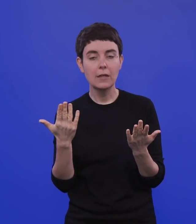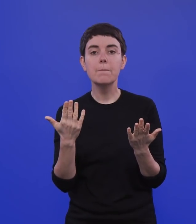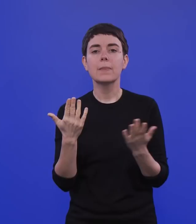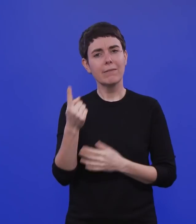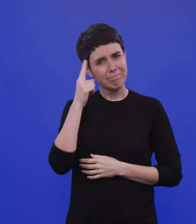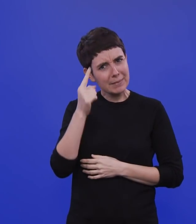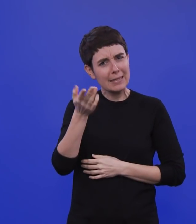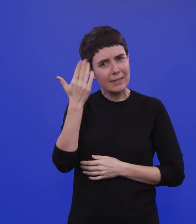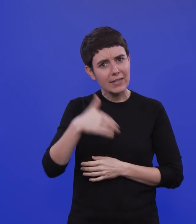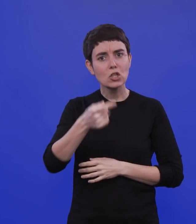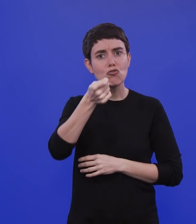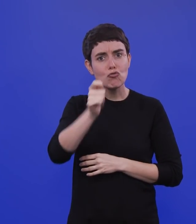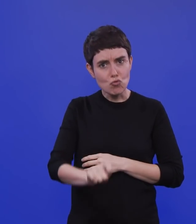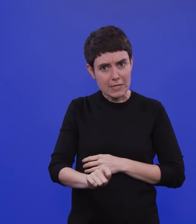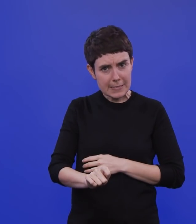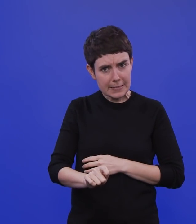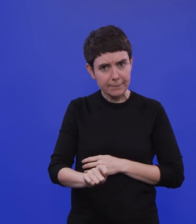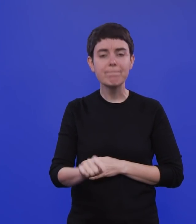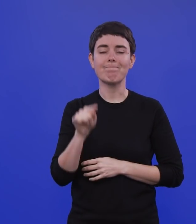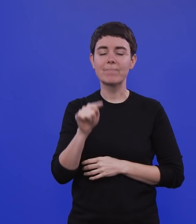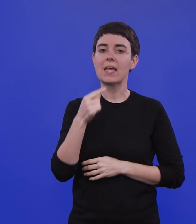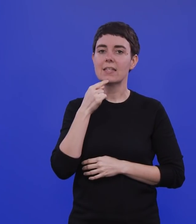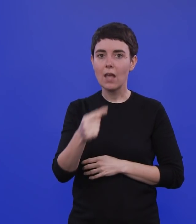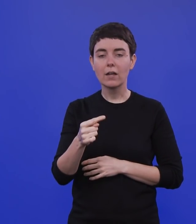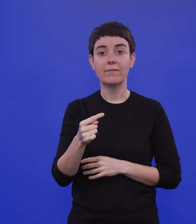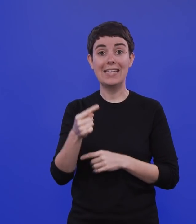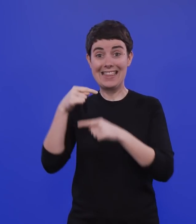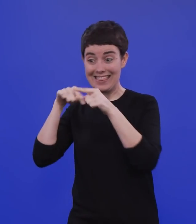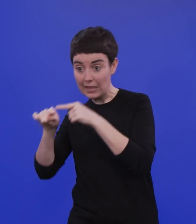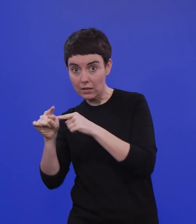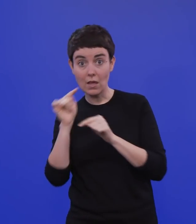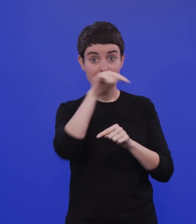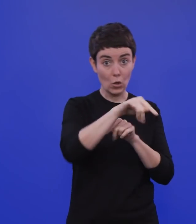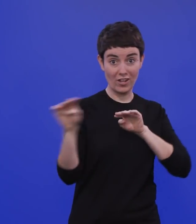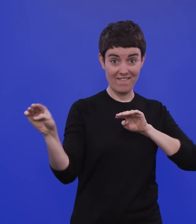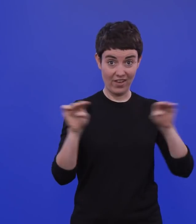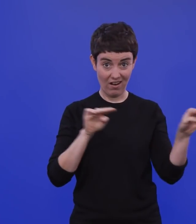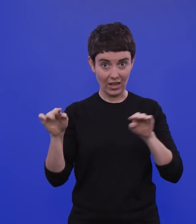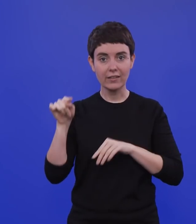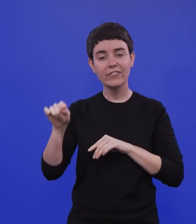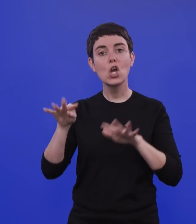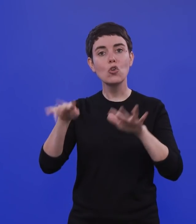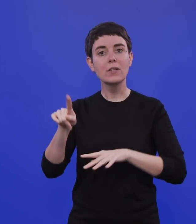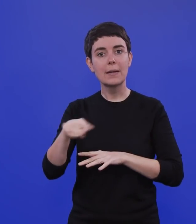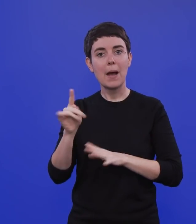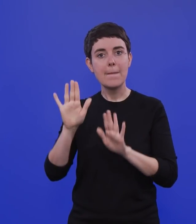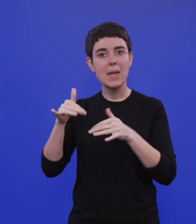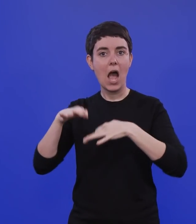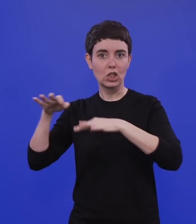Übertragungen drinnen wie draußen stattfinden. Wir haben damals die zugrunde liegende Arbeit im Podcast besprochen im